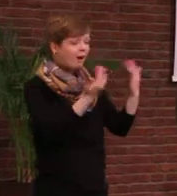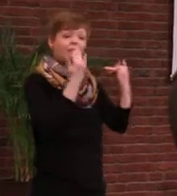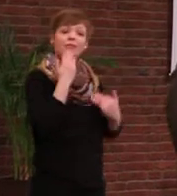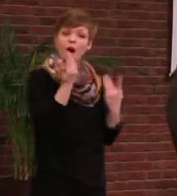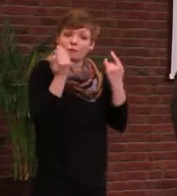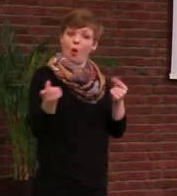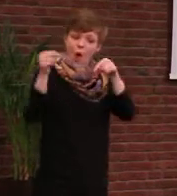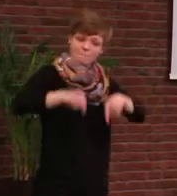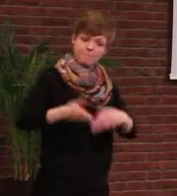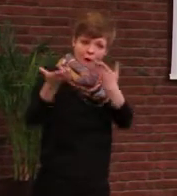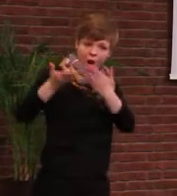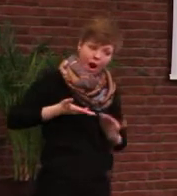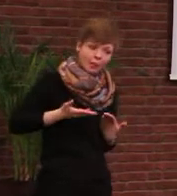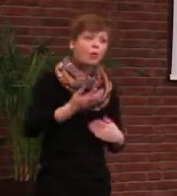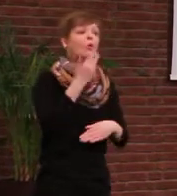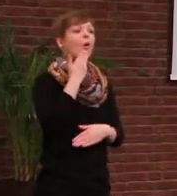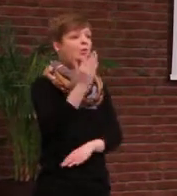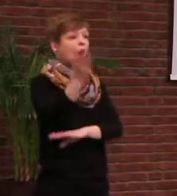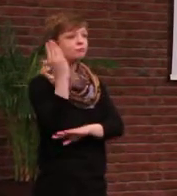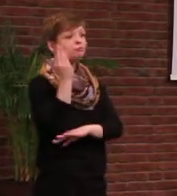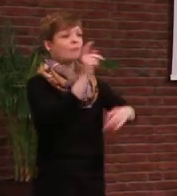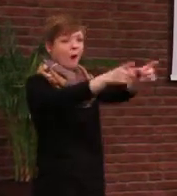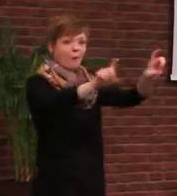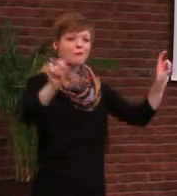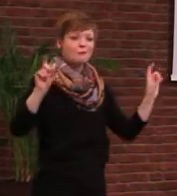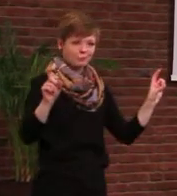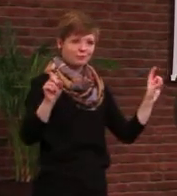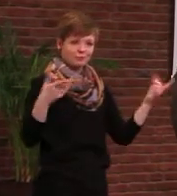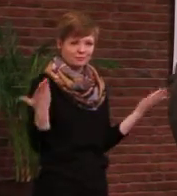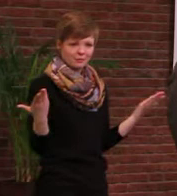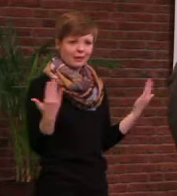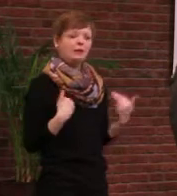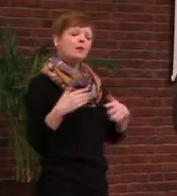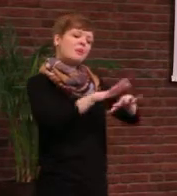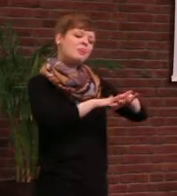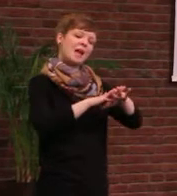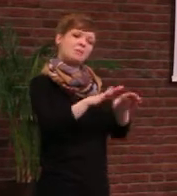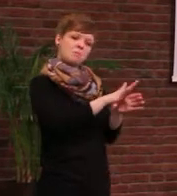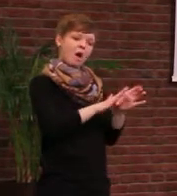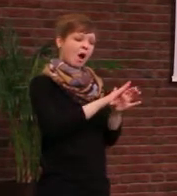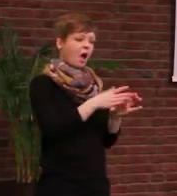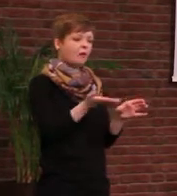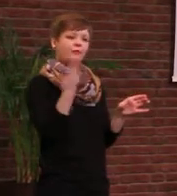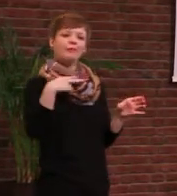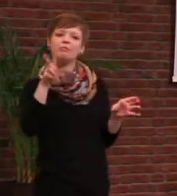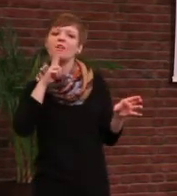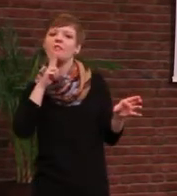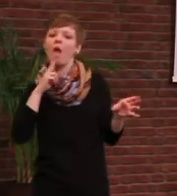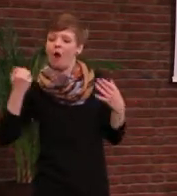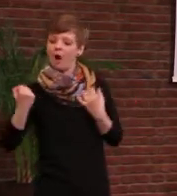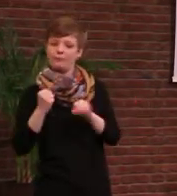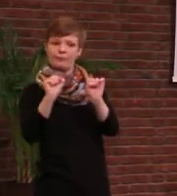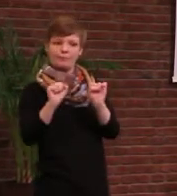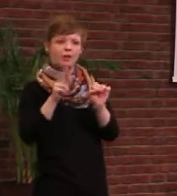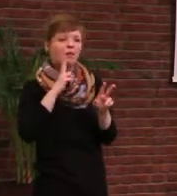Und recht herzlichen Dank dafür, dass ich zu euch reden darf. Im Netzbereich wirken ja die DDR-Strukturen bis heute fort.